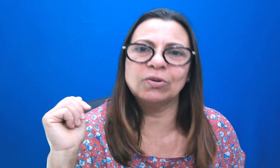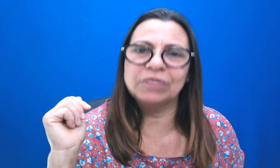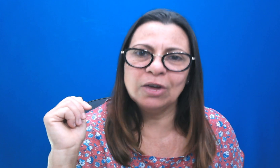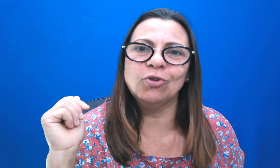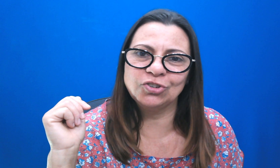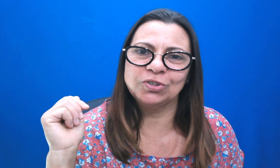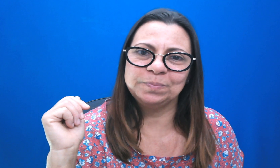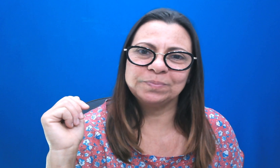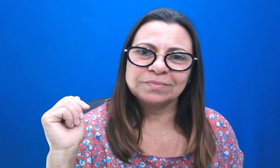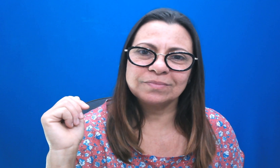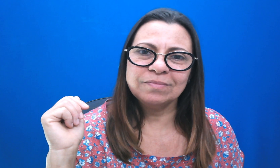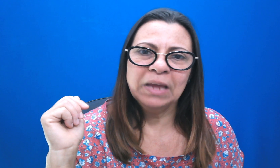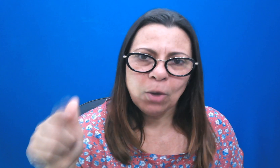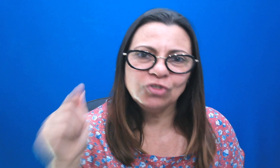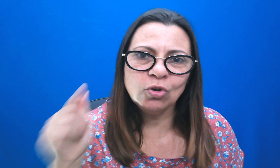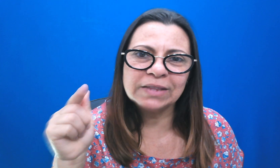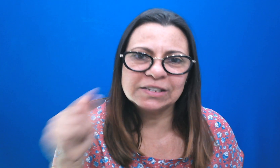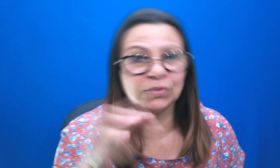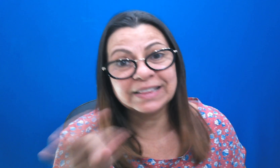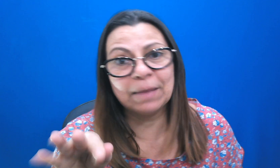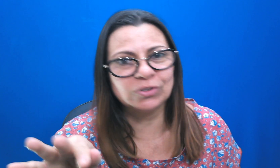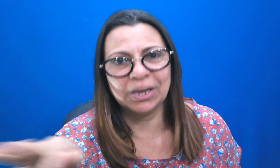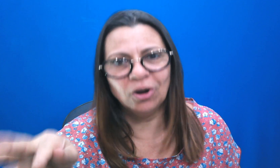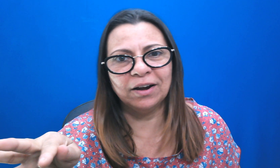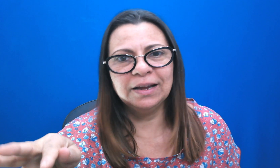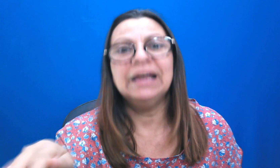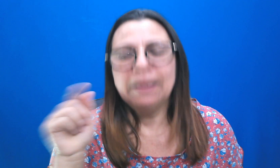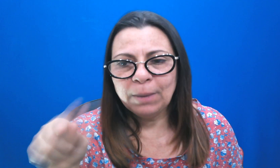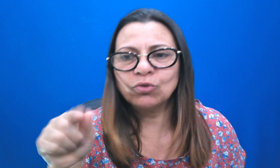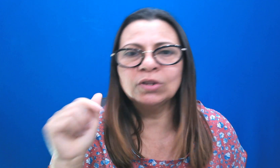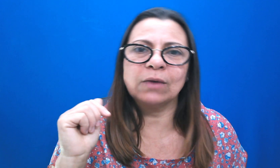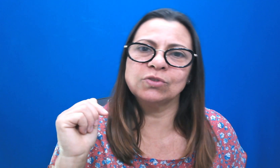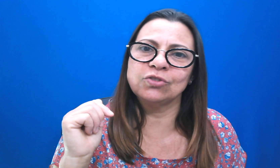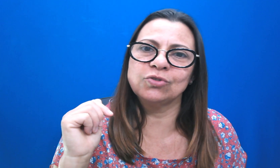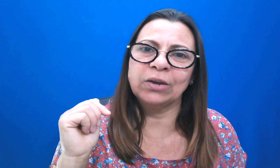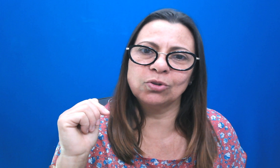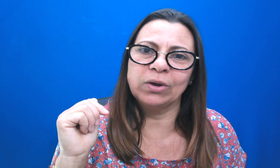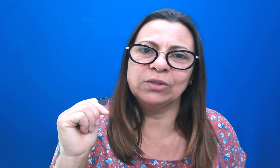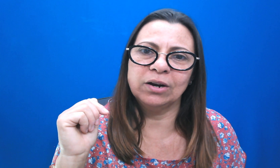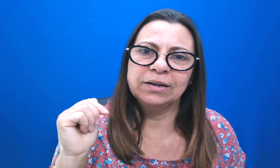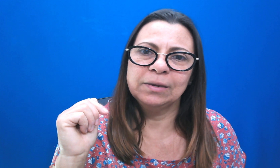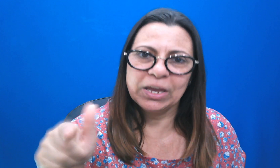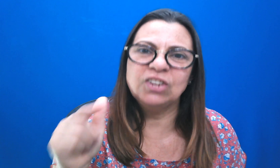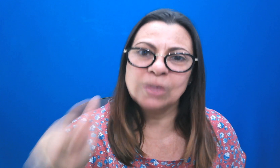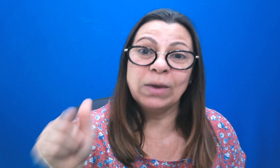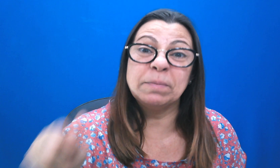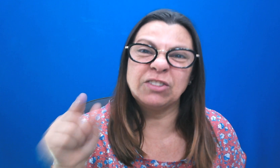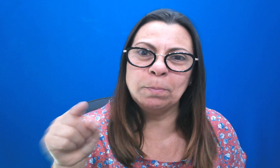tua vida hoje. Pode contar. Se você teme o Senhor, pode contar com os anjos do Senhor ao teu redor. Porque eles estão aí pra te